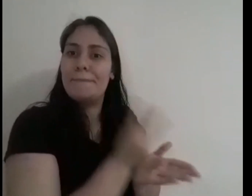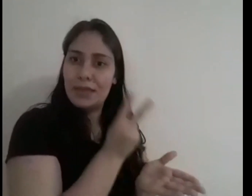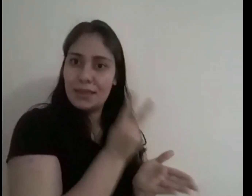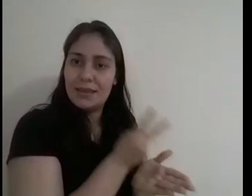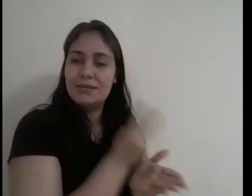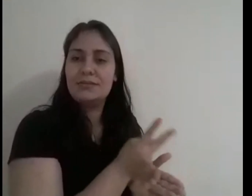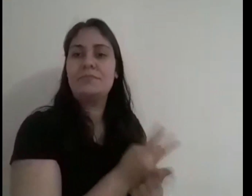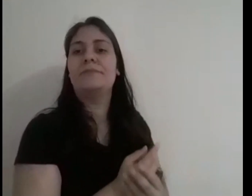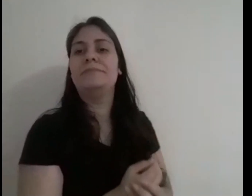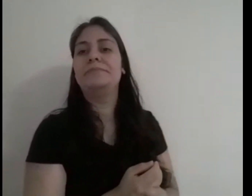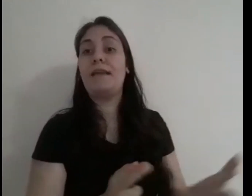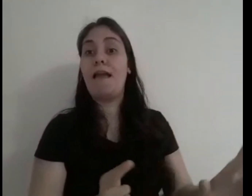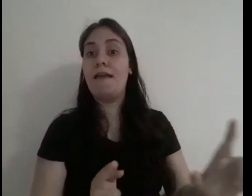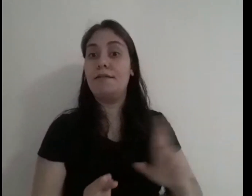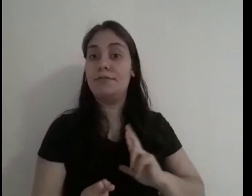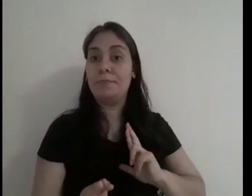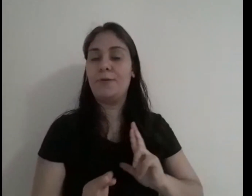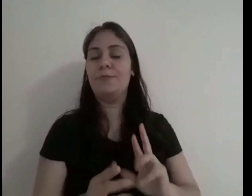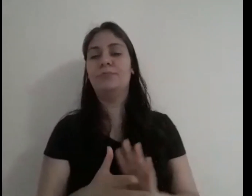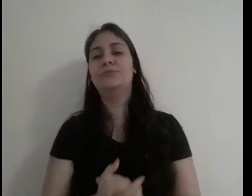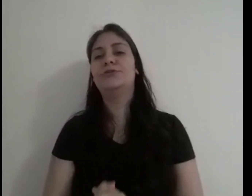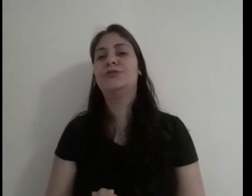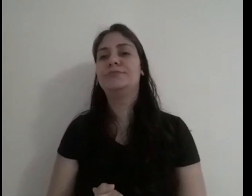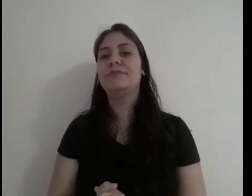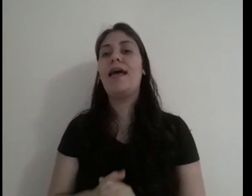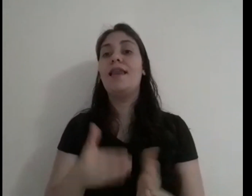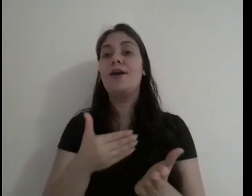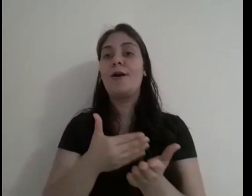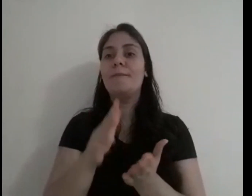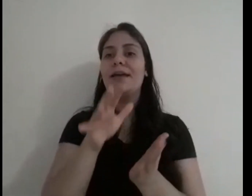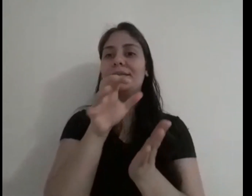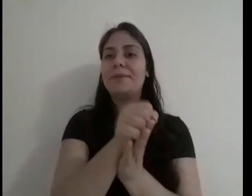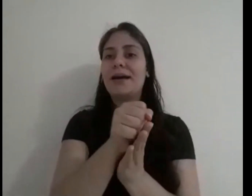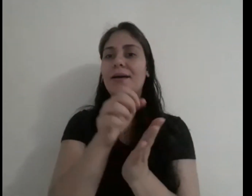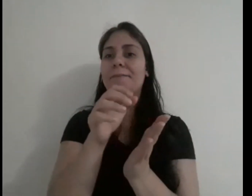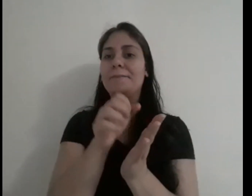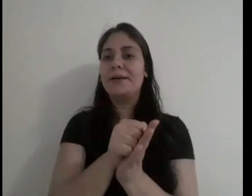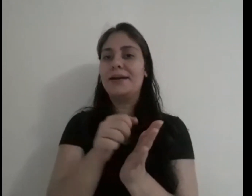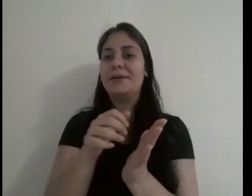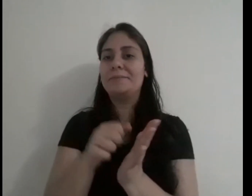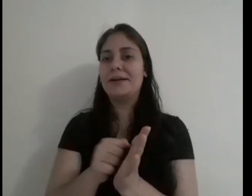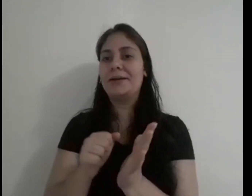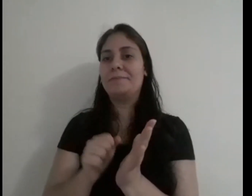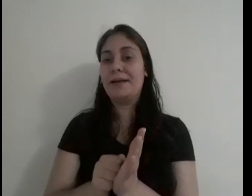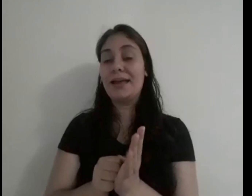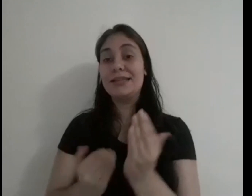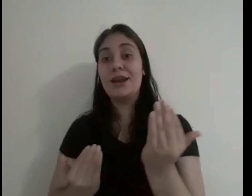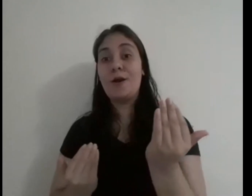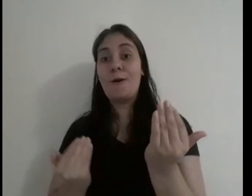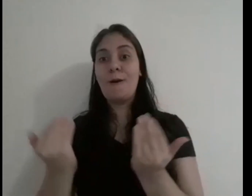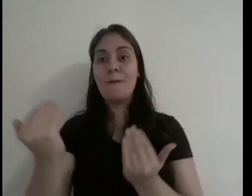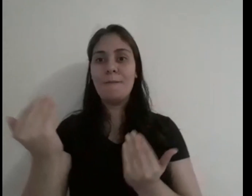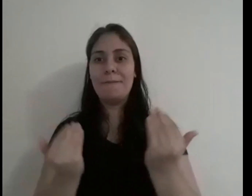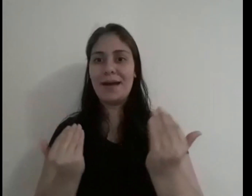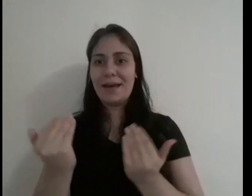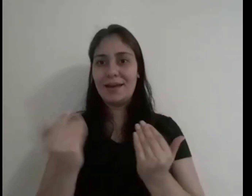mesma pergunta a outro médio. E o espírito respondia também. E ali ele foi coletando as informações, as